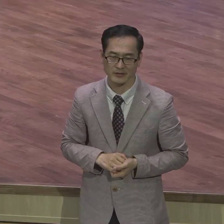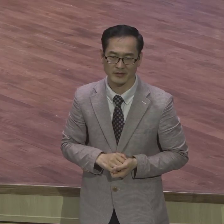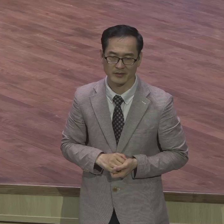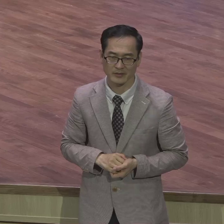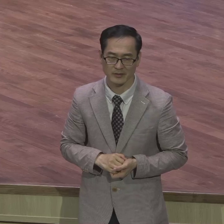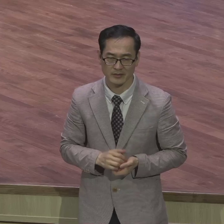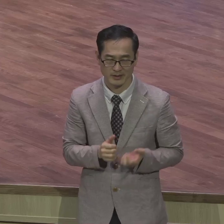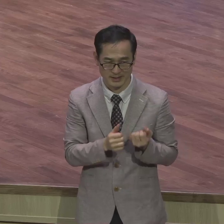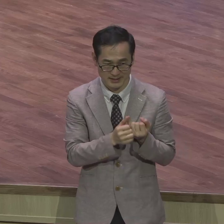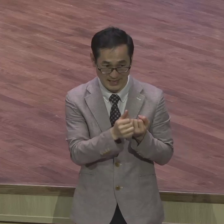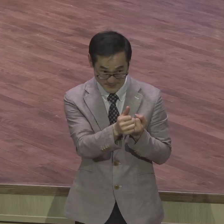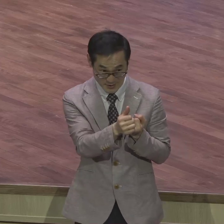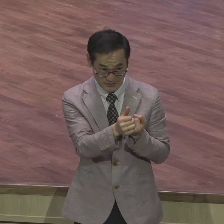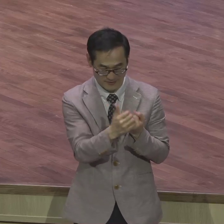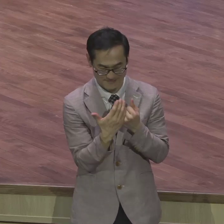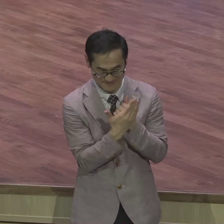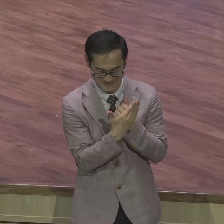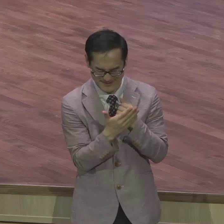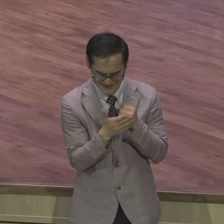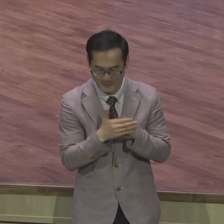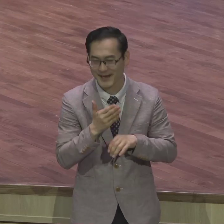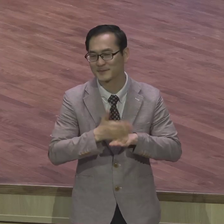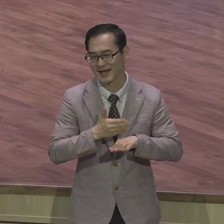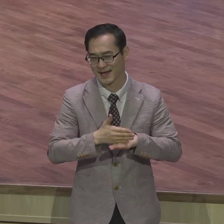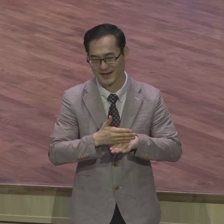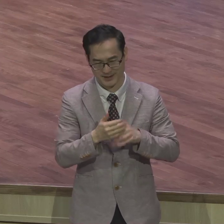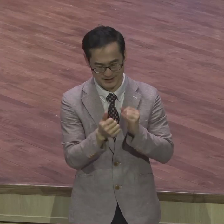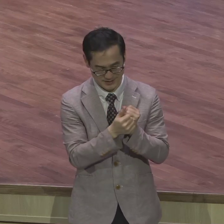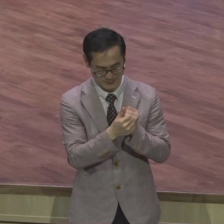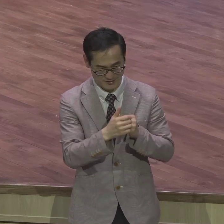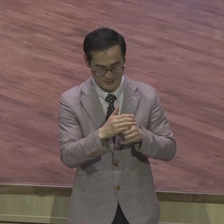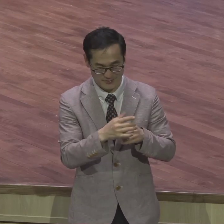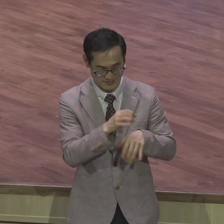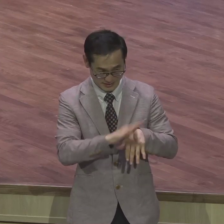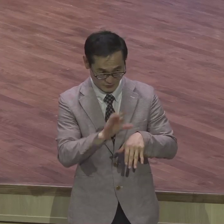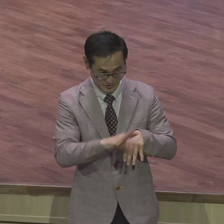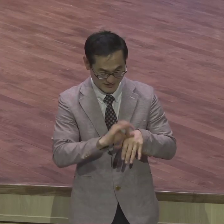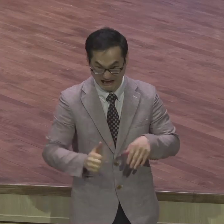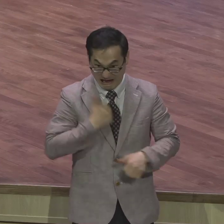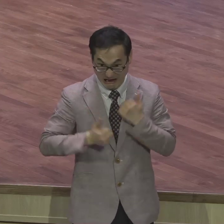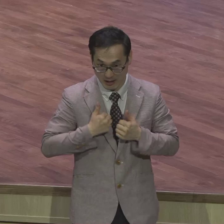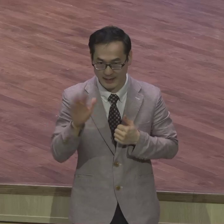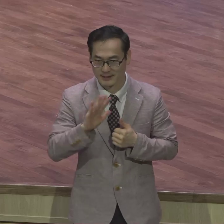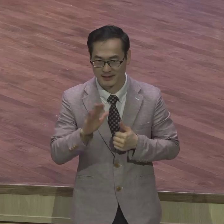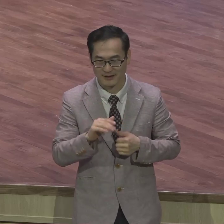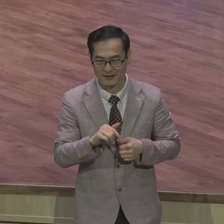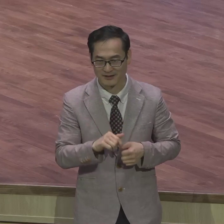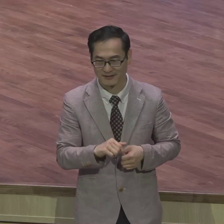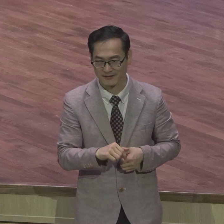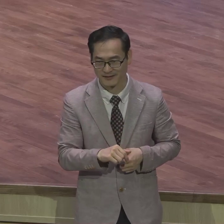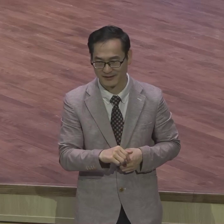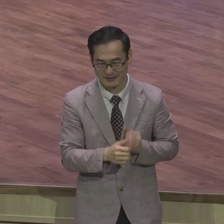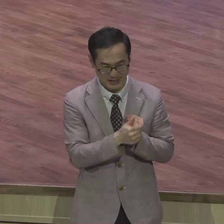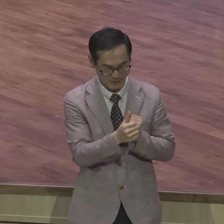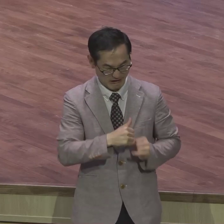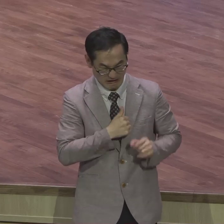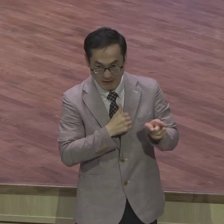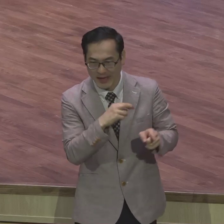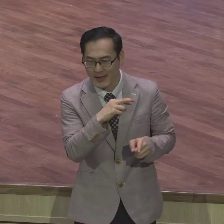잘하니까 내가 감사하고 못하면 신경질 나고 아니에요 못해도 감사해야 돼요 아내가 내게 좀